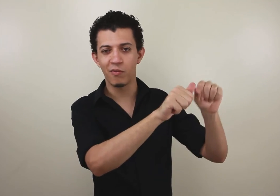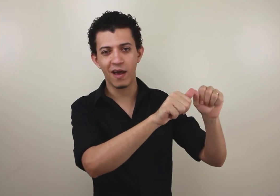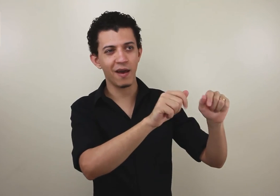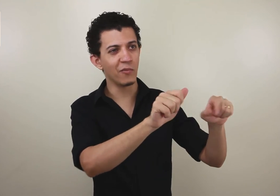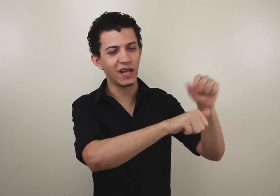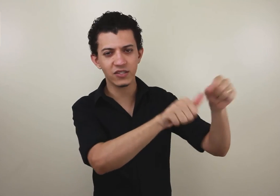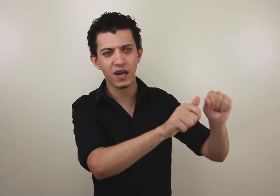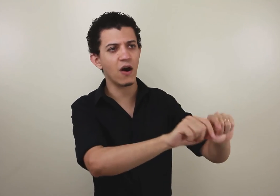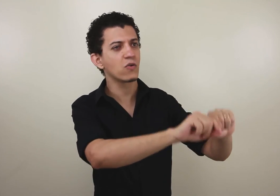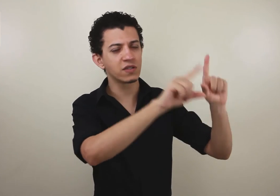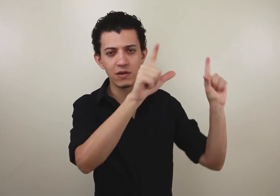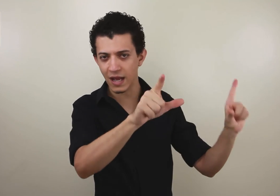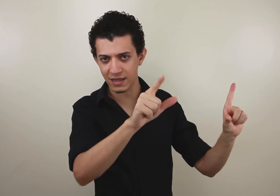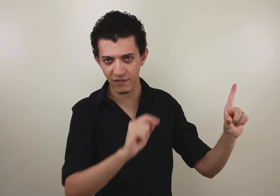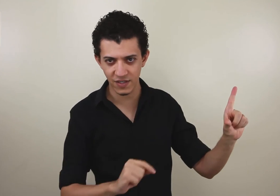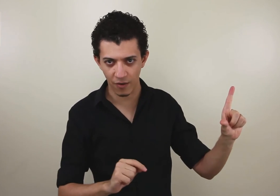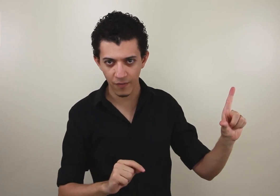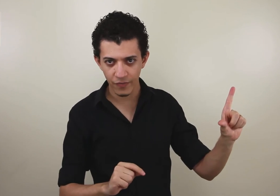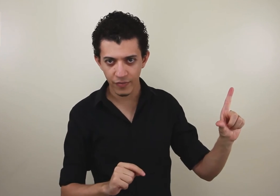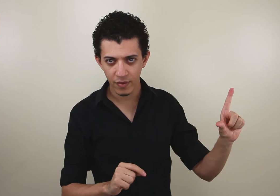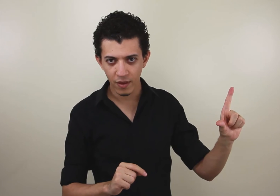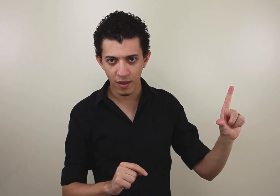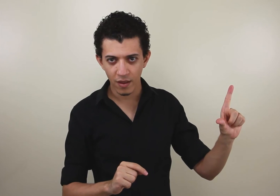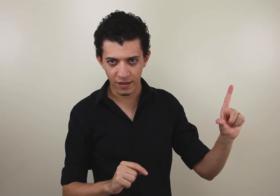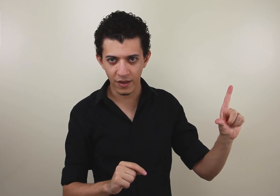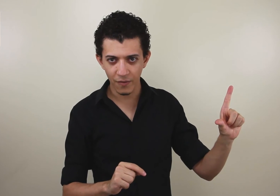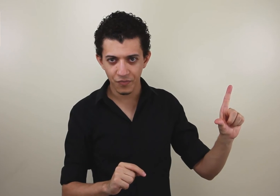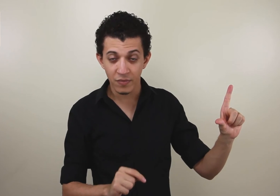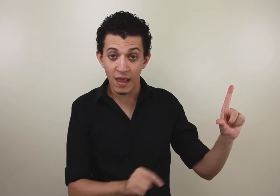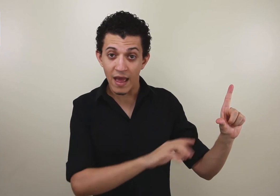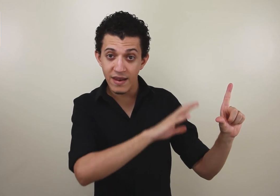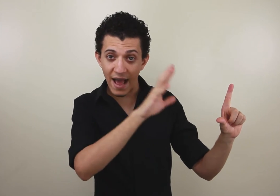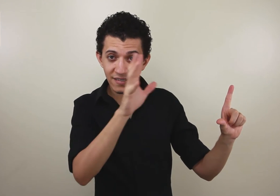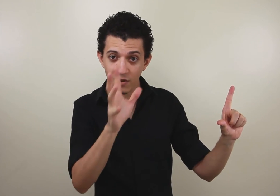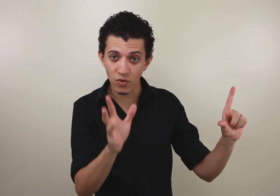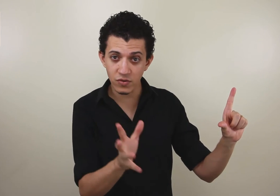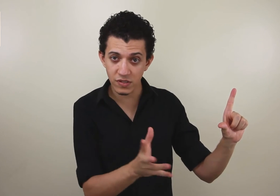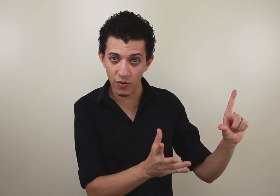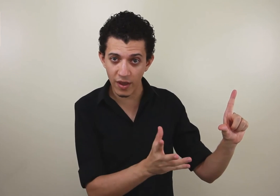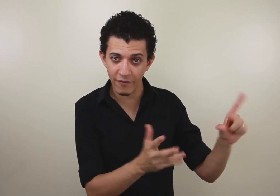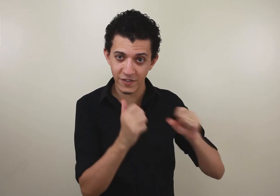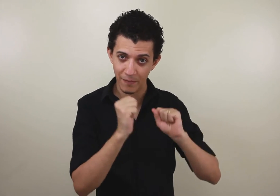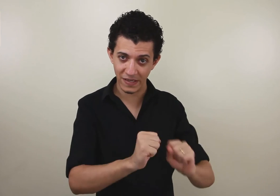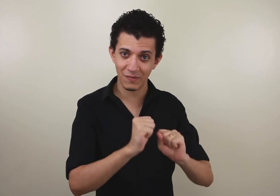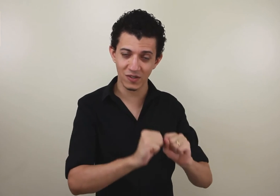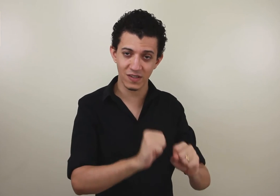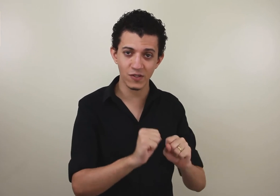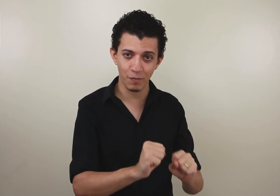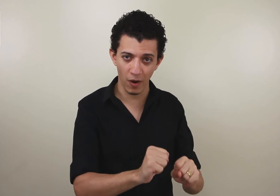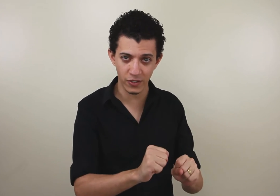mudar de canal. Conseguiu ligar a televisão. Entendeu? Nessa construção aí, você percebeu o sinal de pode.